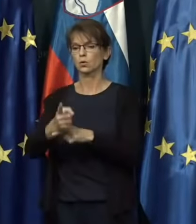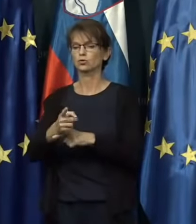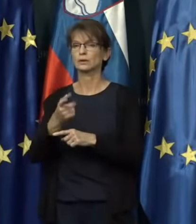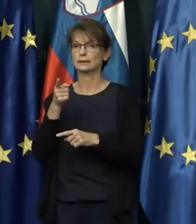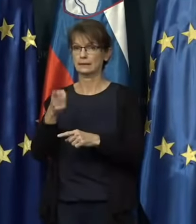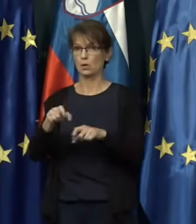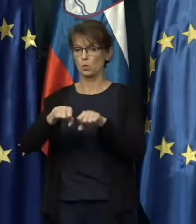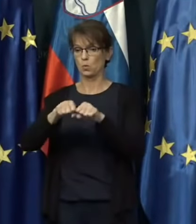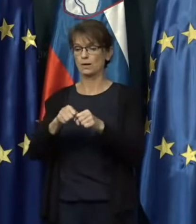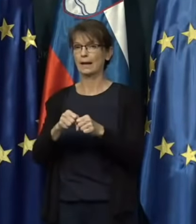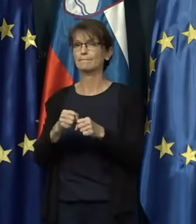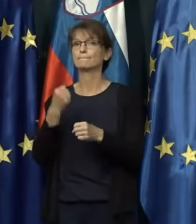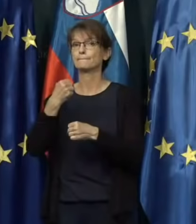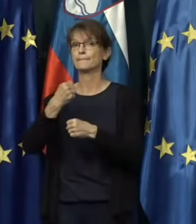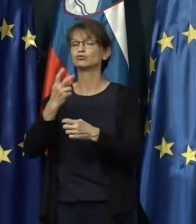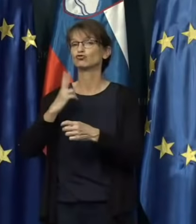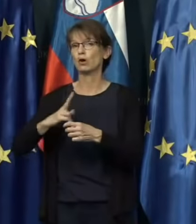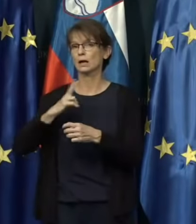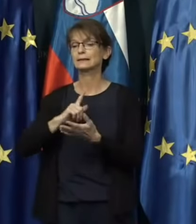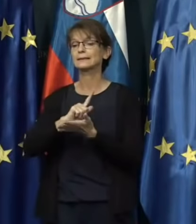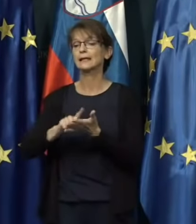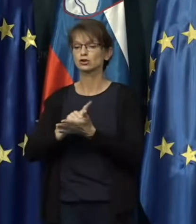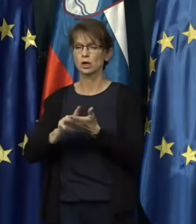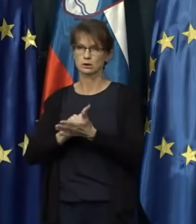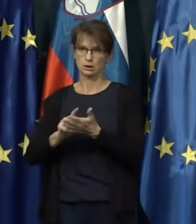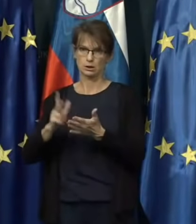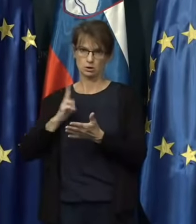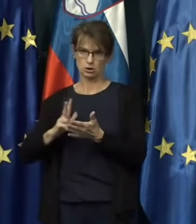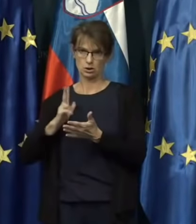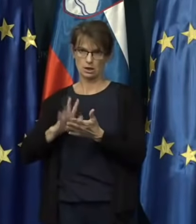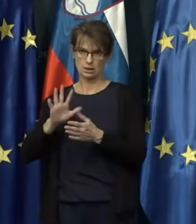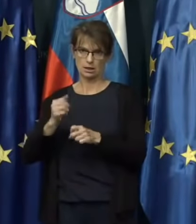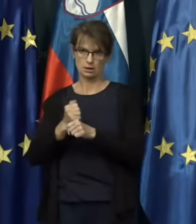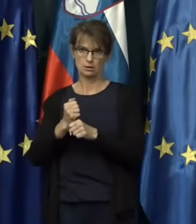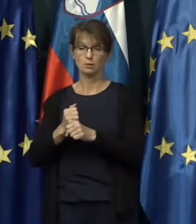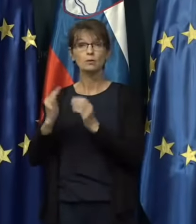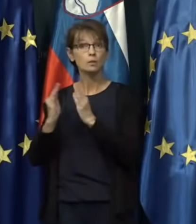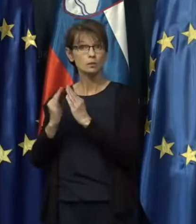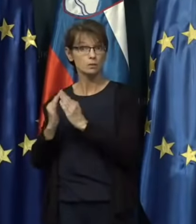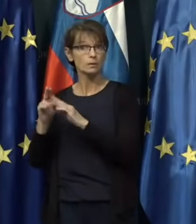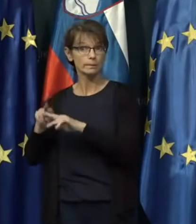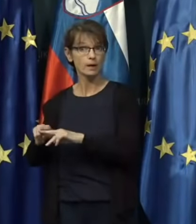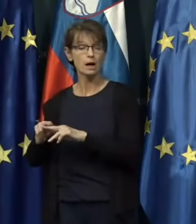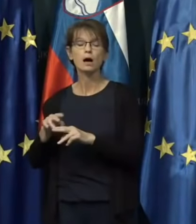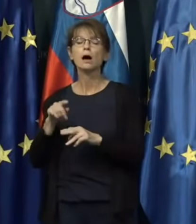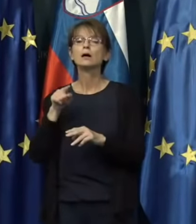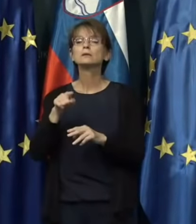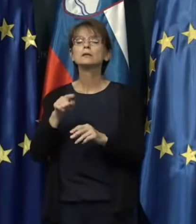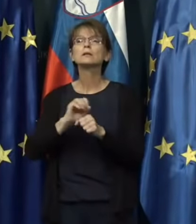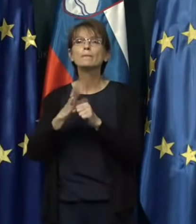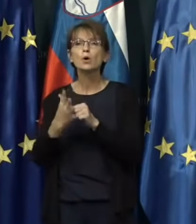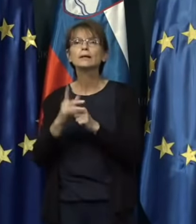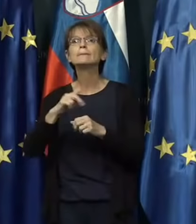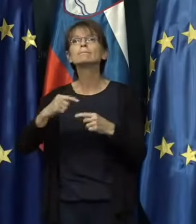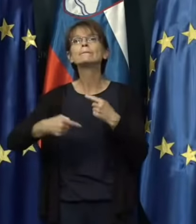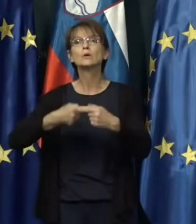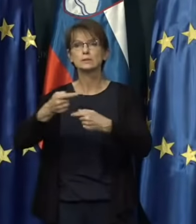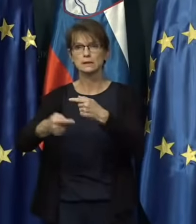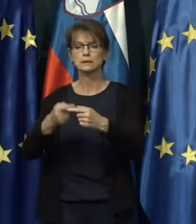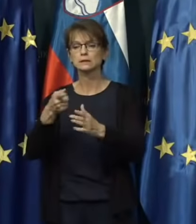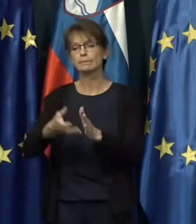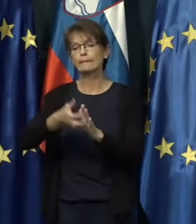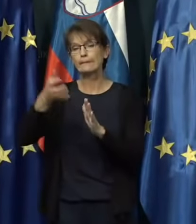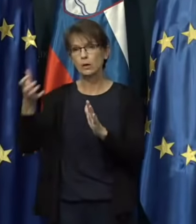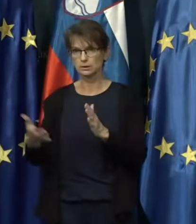ukrep za časnega čakanja na delo doma zaradi epidemije COVID in njenih posledic podaljša za en